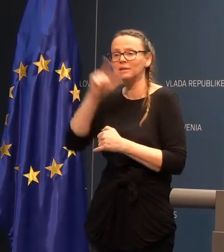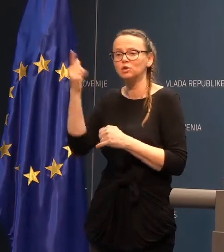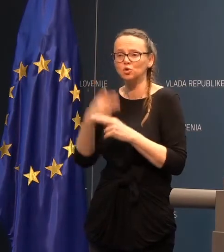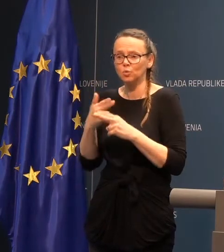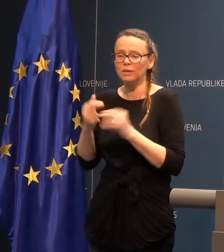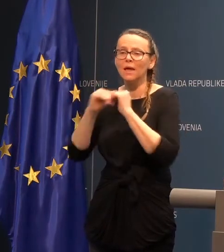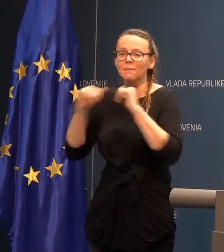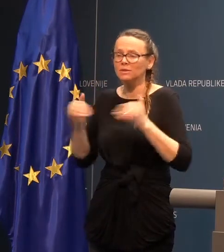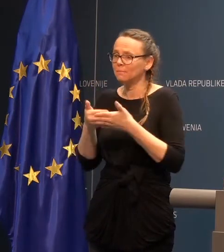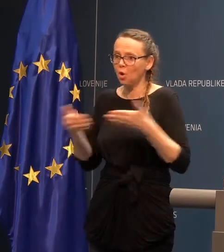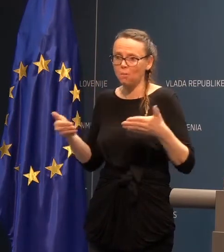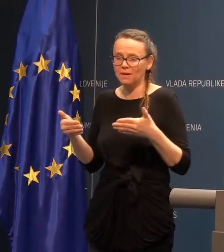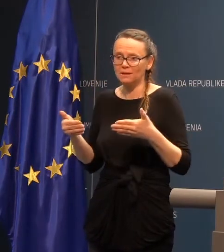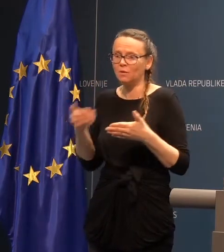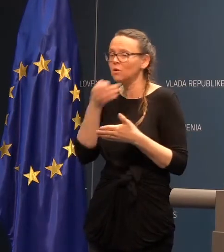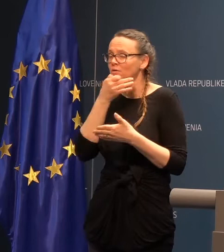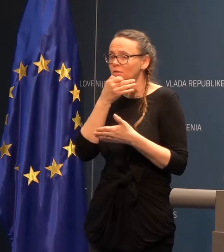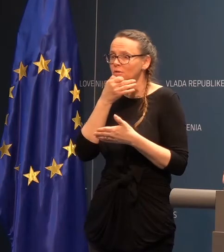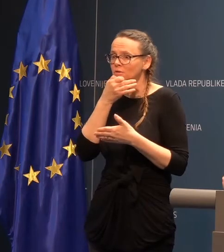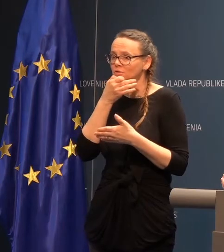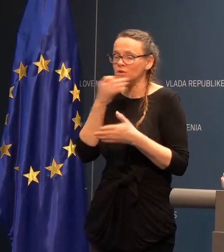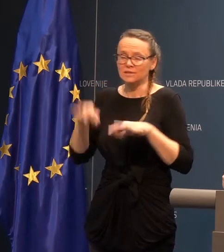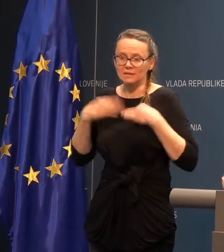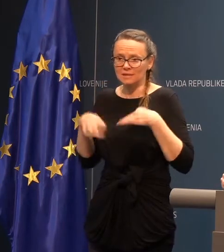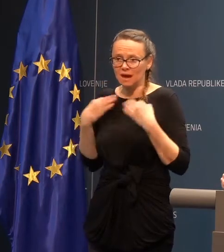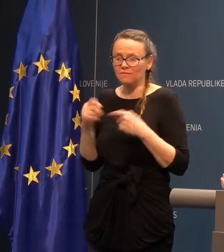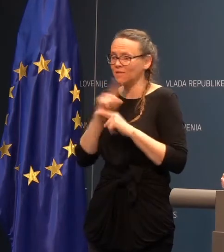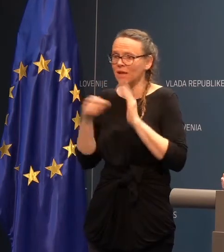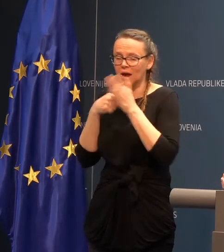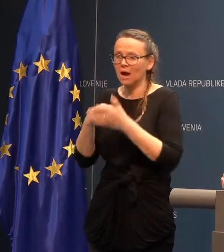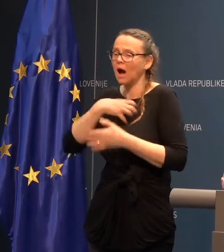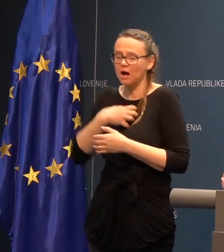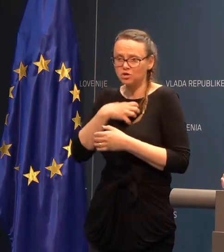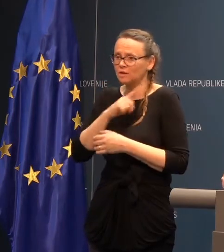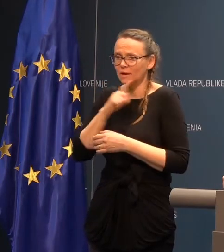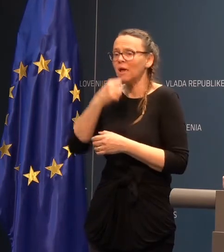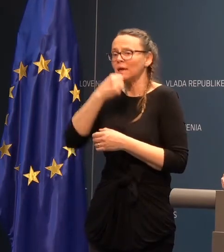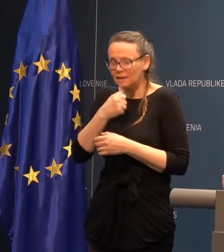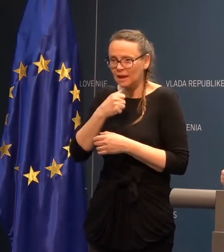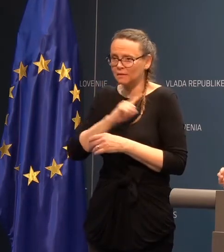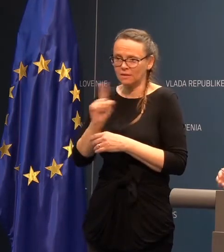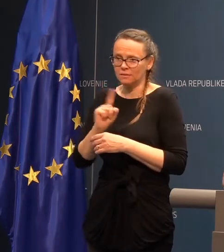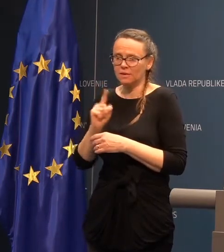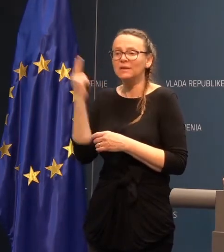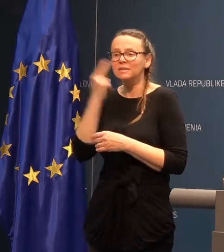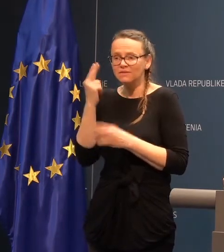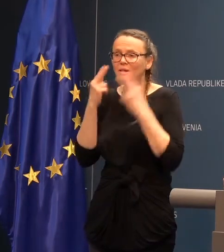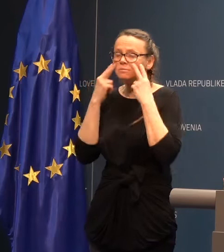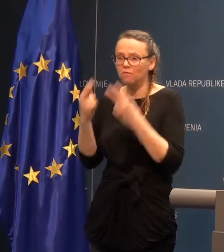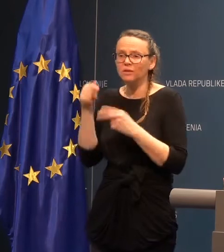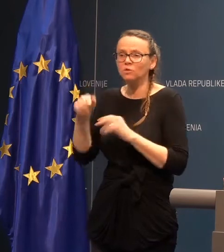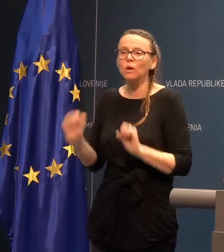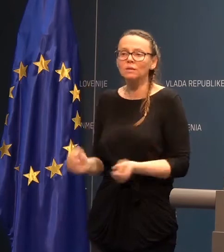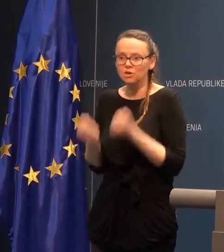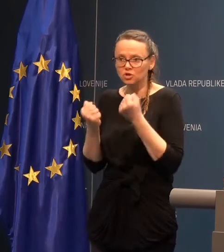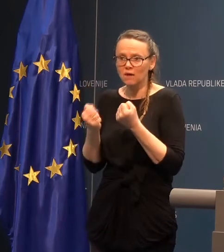posebnih omejitev, v koliko imata sta zdrava, torej ne kašljata, ne kihata, seveda ni. Seveda smo videli tukaj